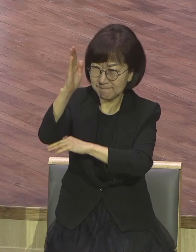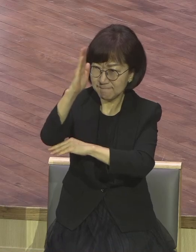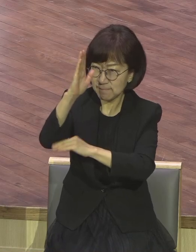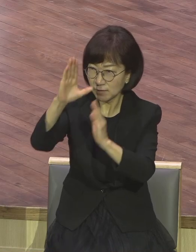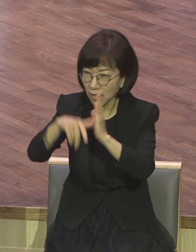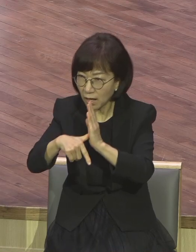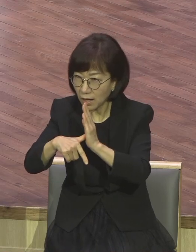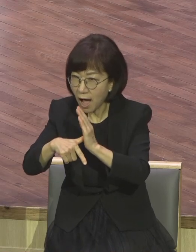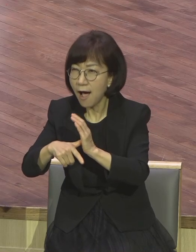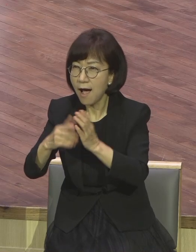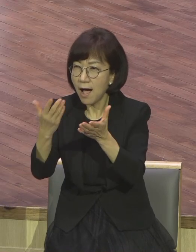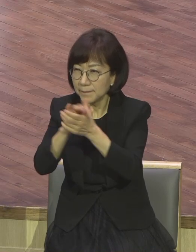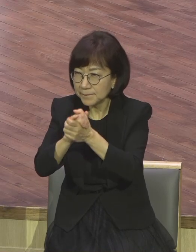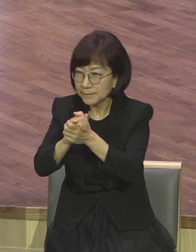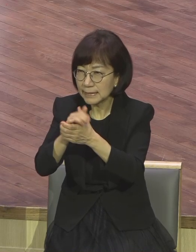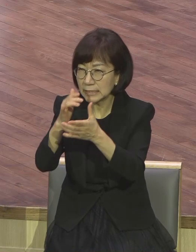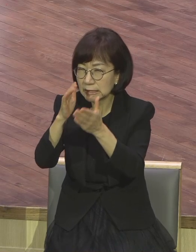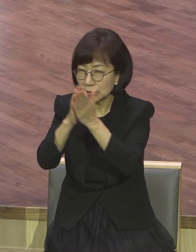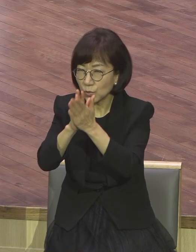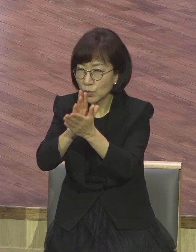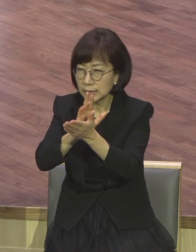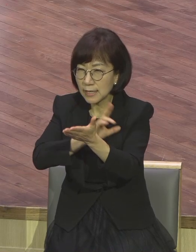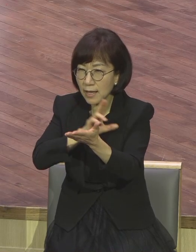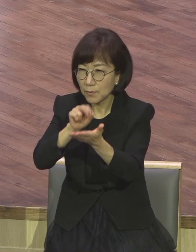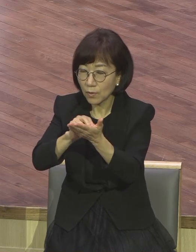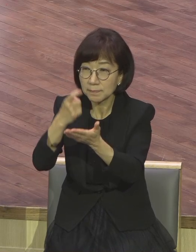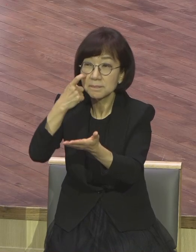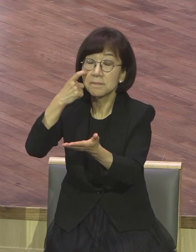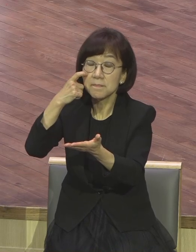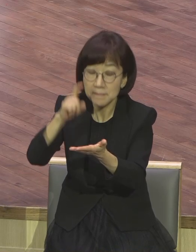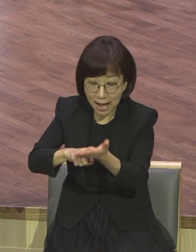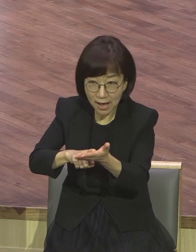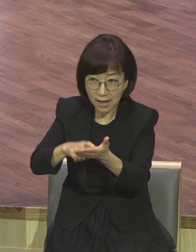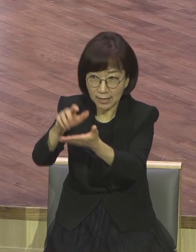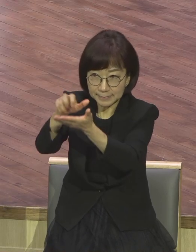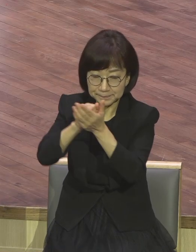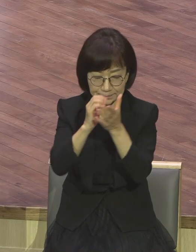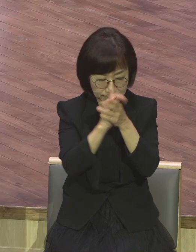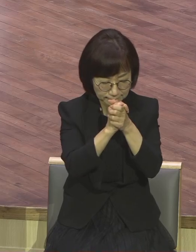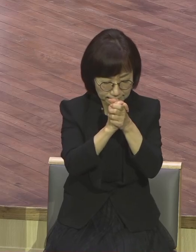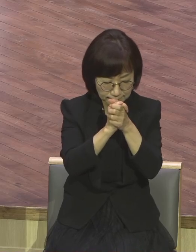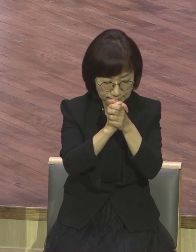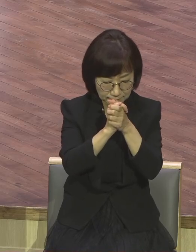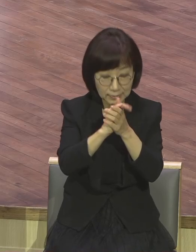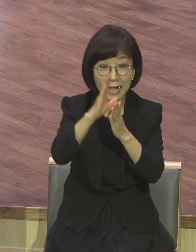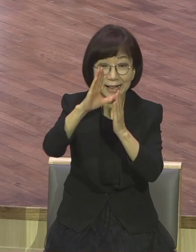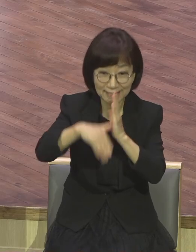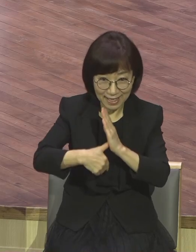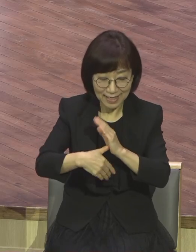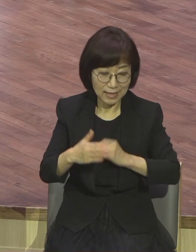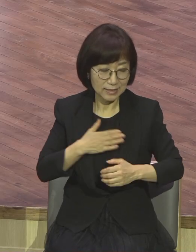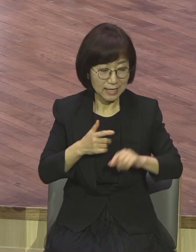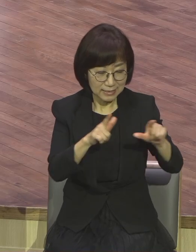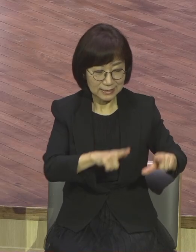여러분 이 기도하면 응답이 어디고 서느냐 삶의 현장에서 와요.